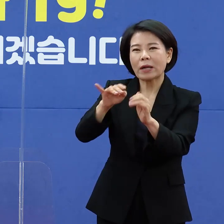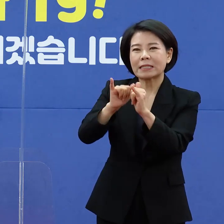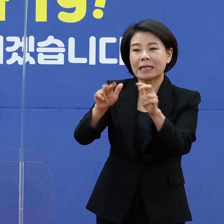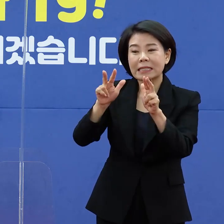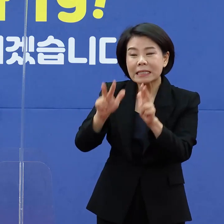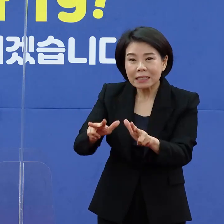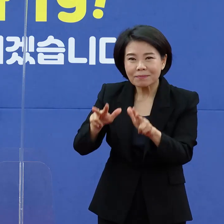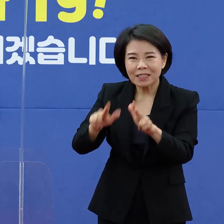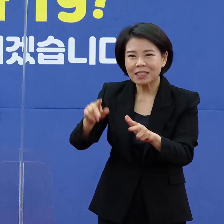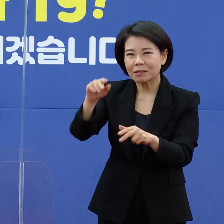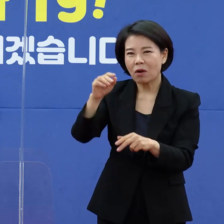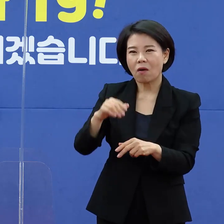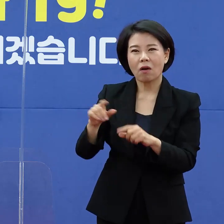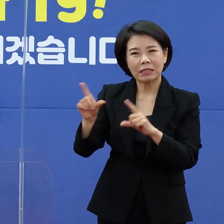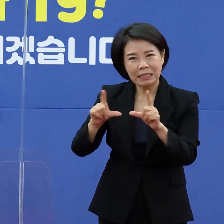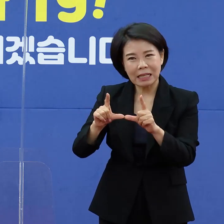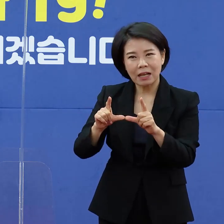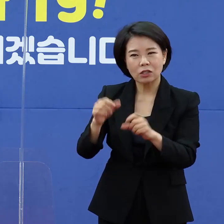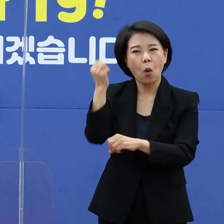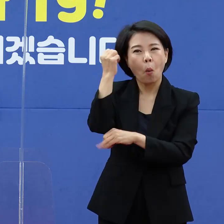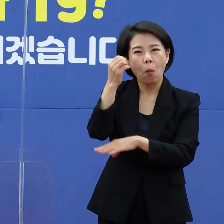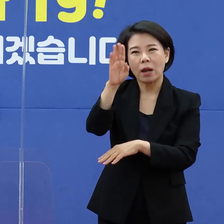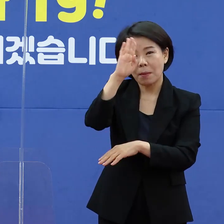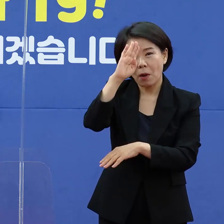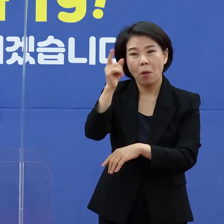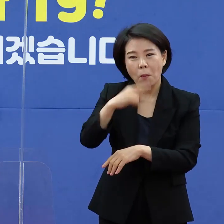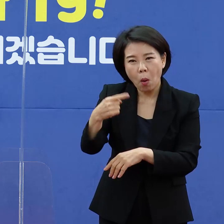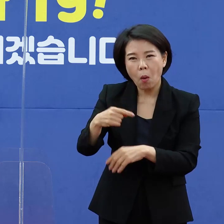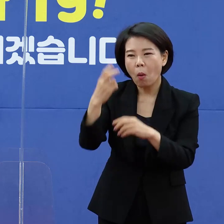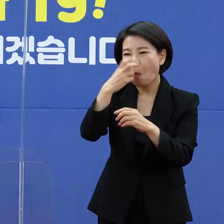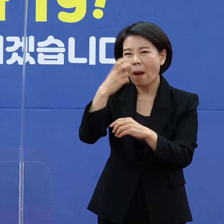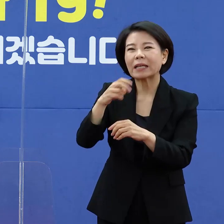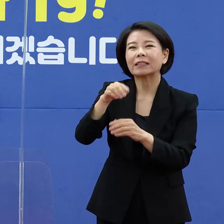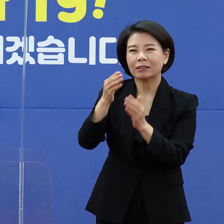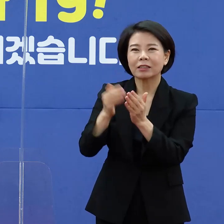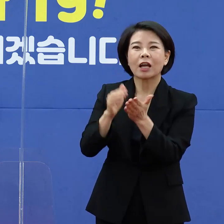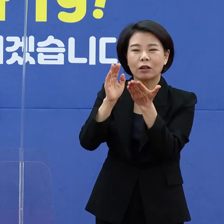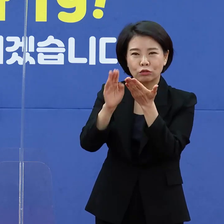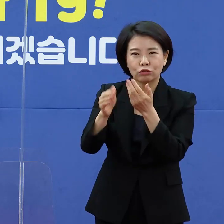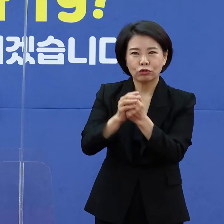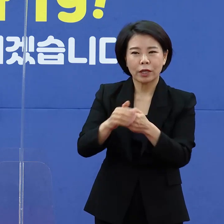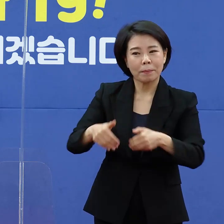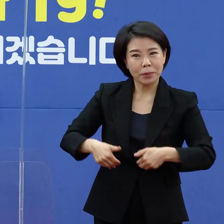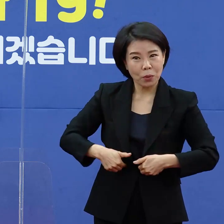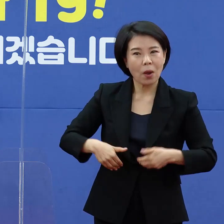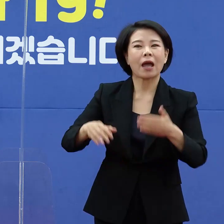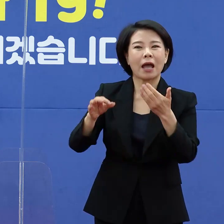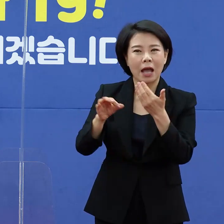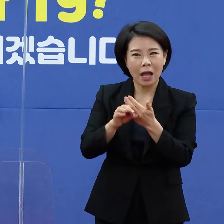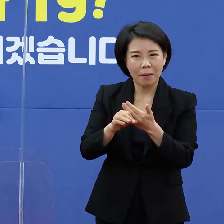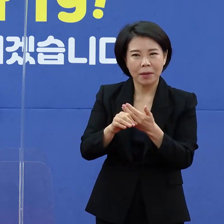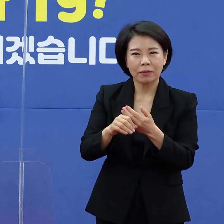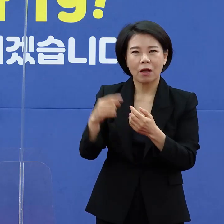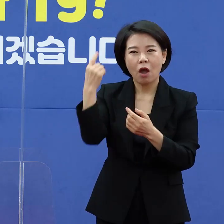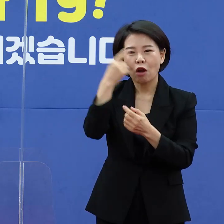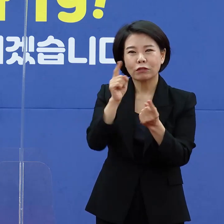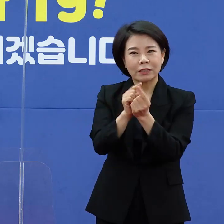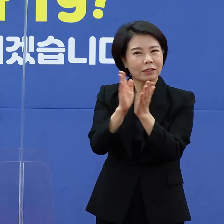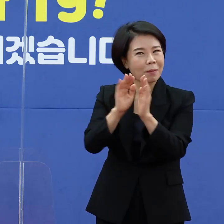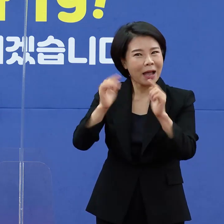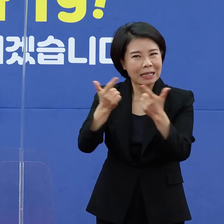현재 증상과 기저질환 등의 건강 상태를 확인한 후에 필요 시에 비대면 진료 등